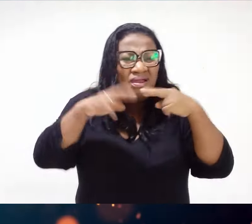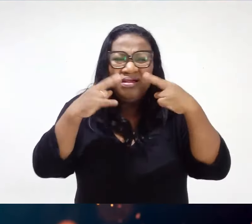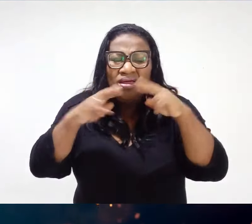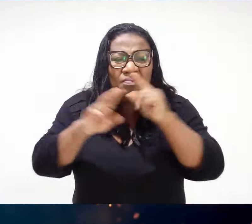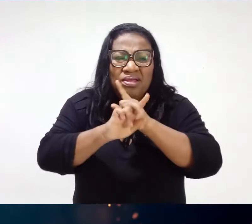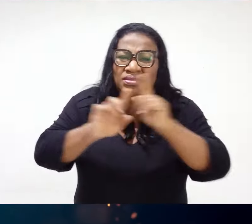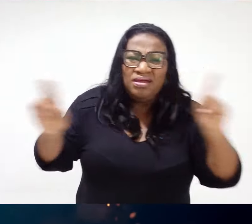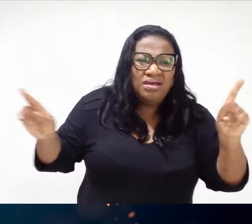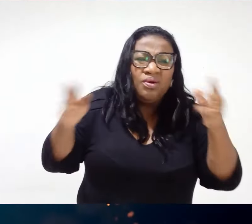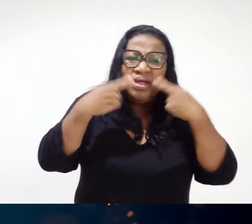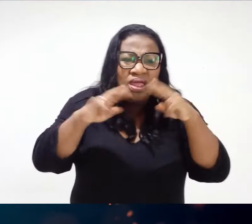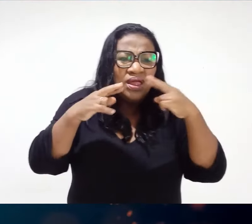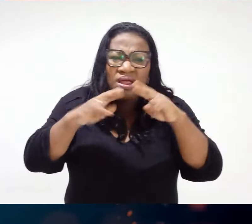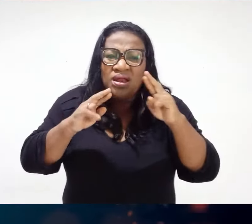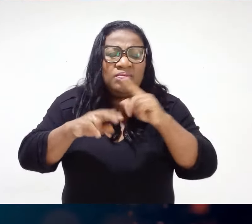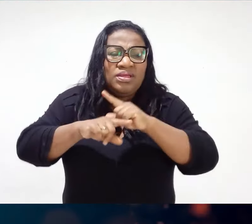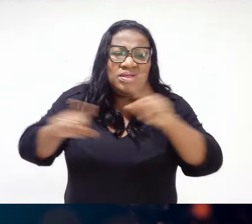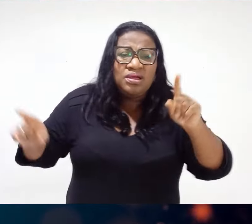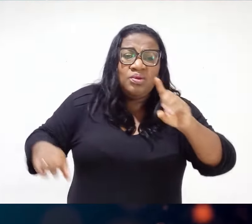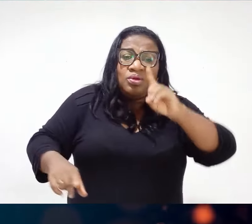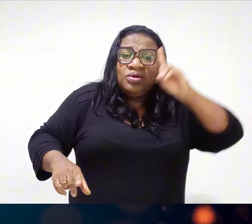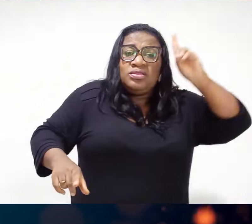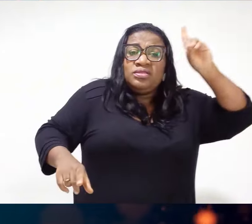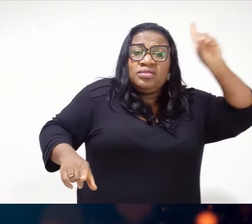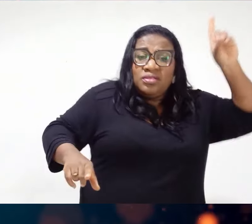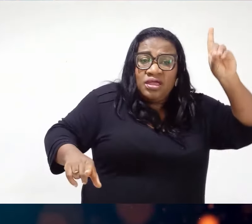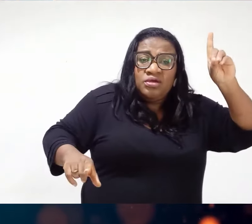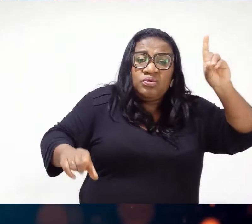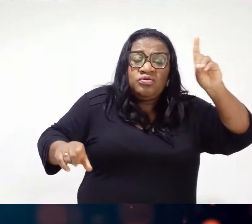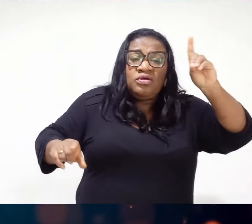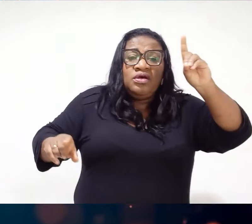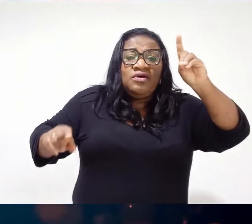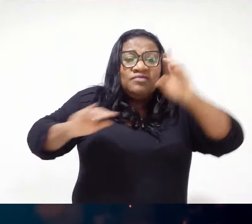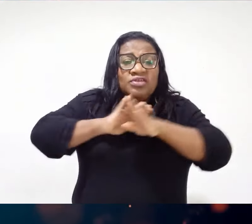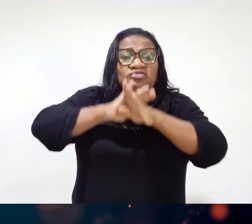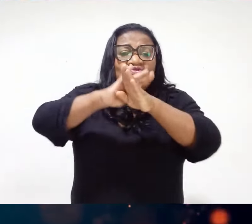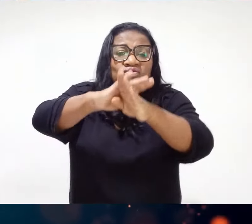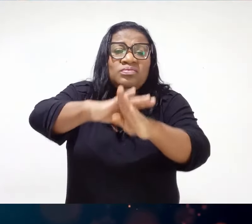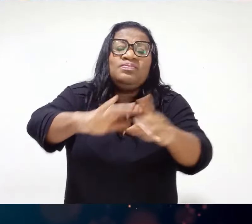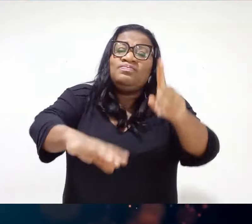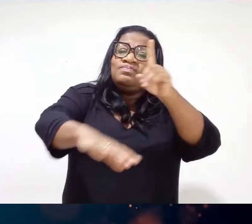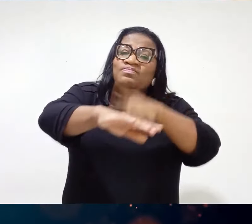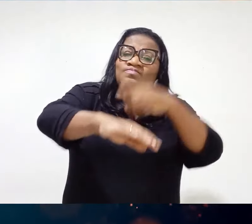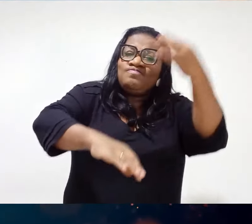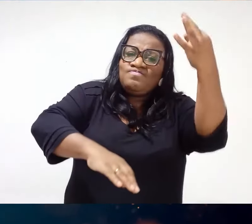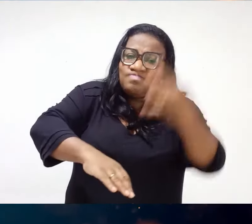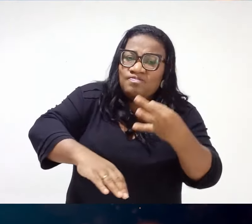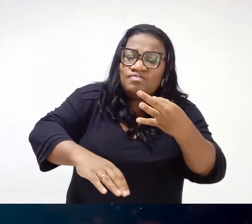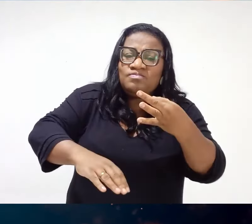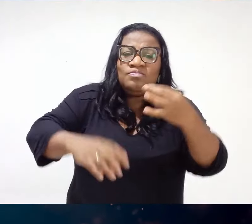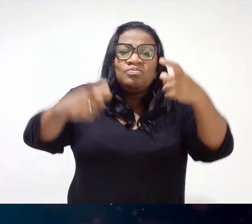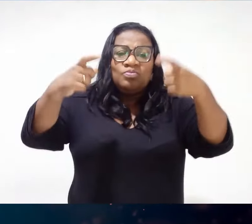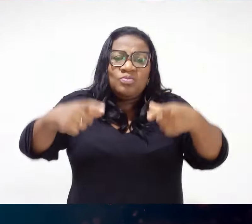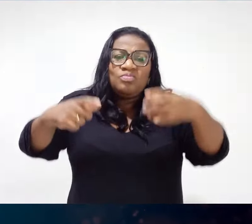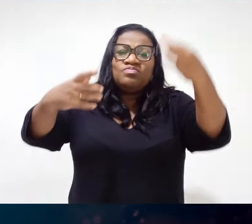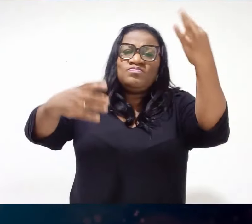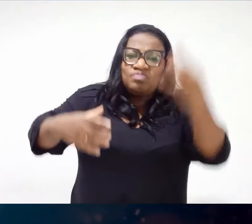Tá ruim Não tá ruim não, irmão Porque Deus vai colocar você Na hora certa No lugar certo No momento certo Com a